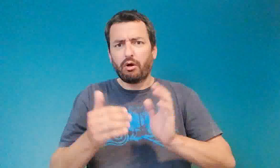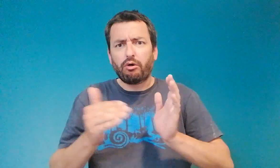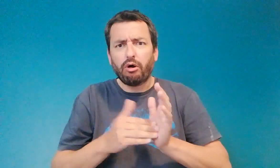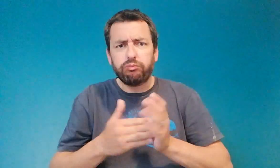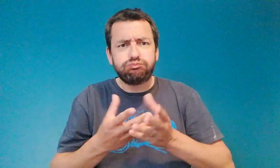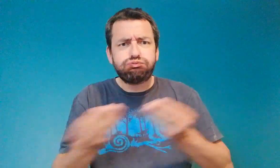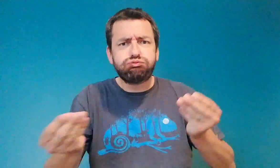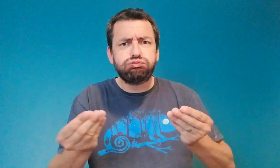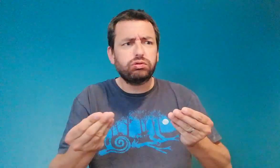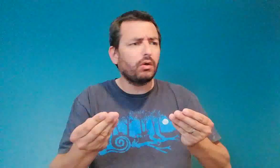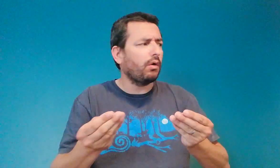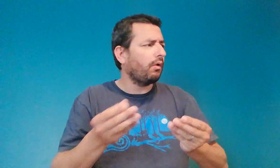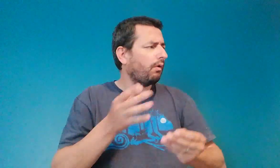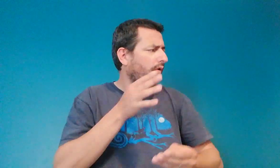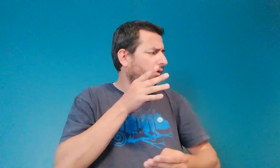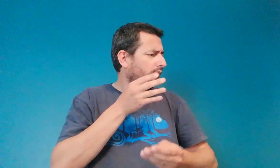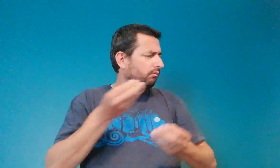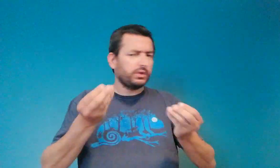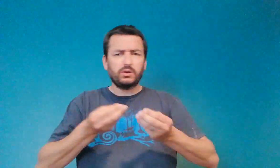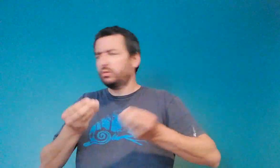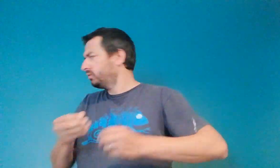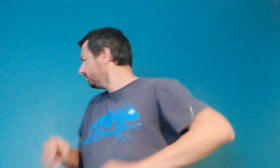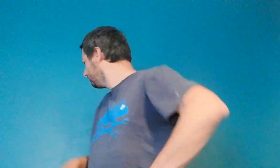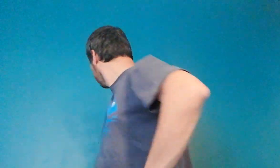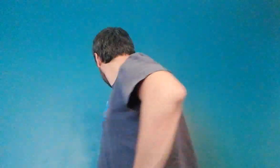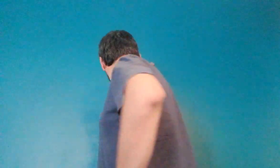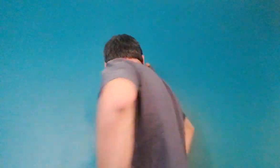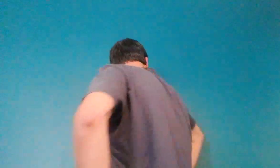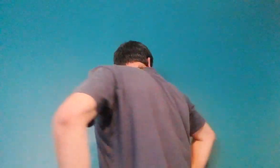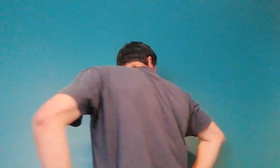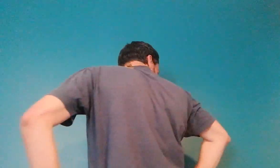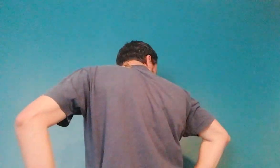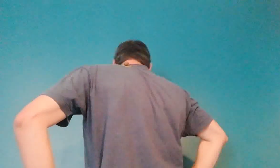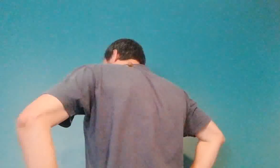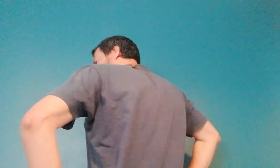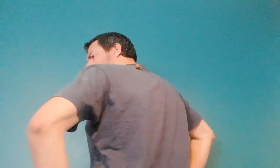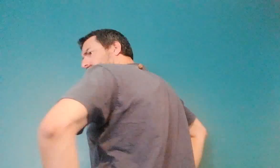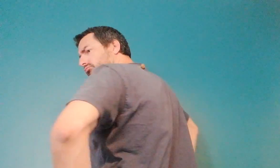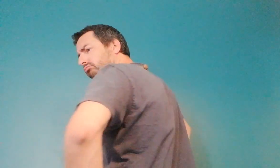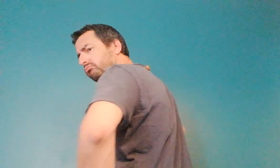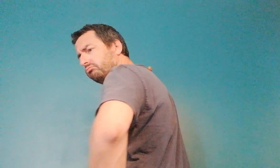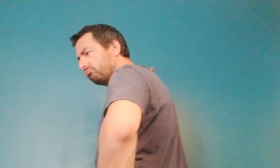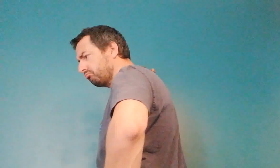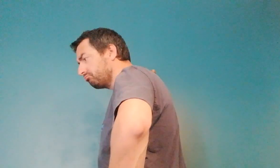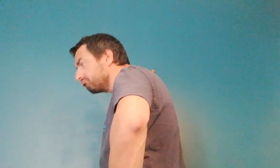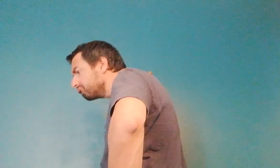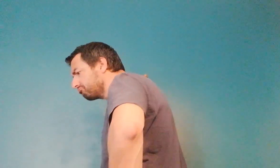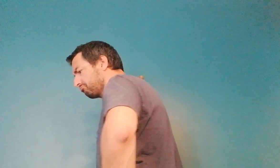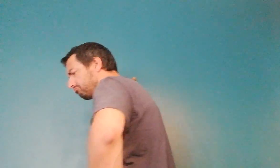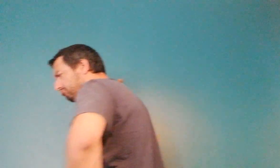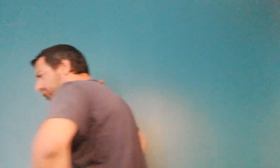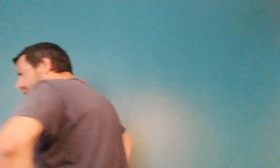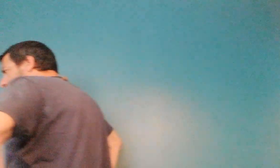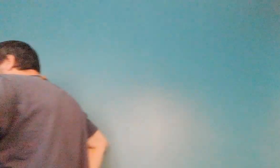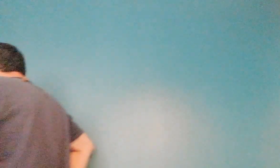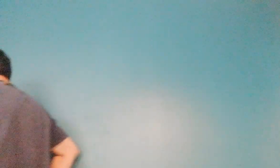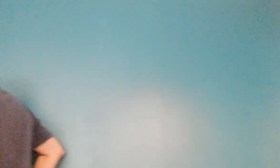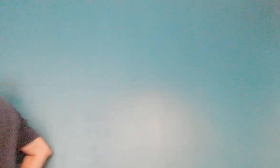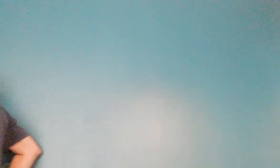Il est encore disparu ! Mais ce n pas possible ! Où est-ce qu'il est ? Oh ! Oh là là !